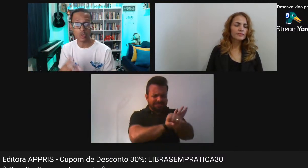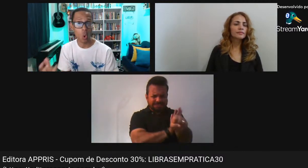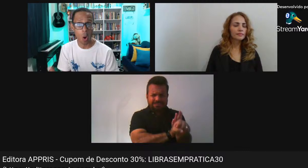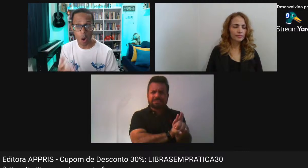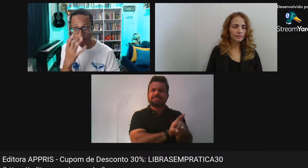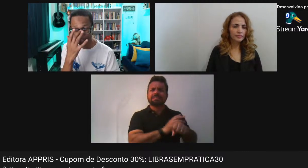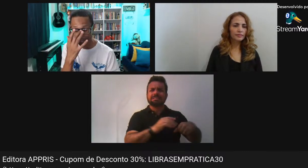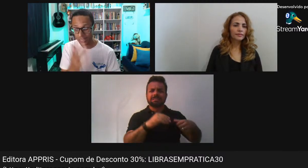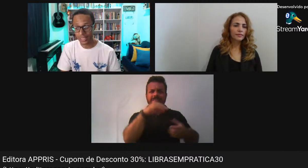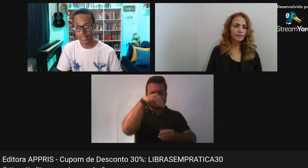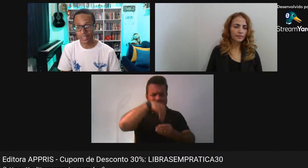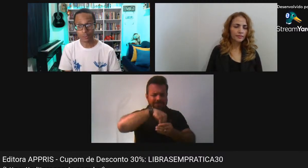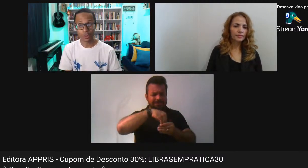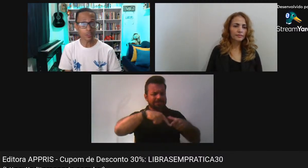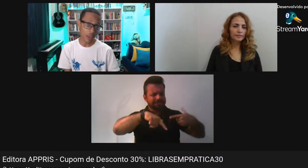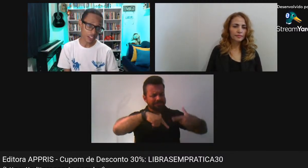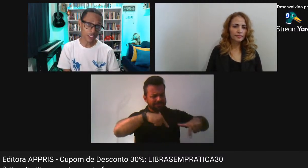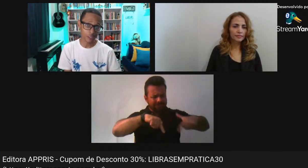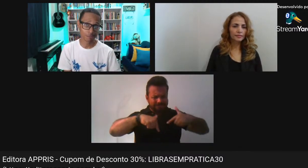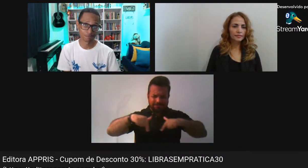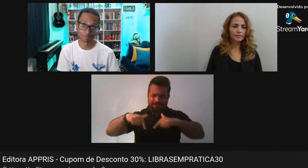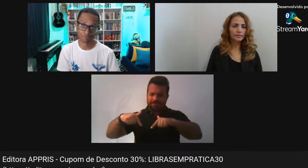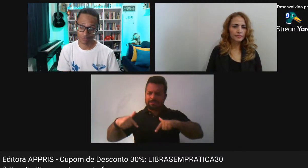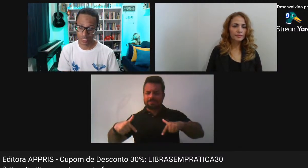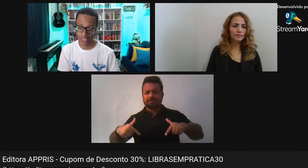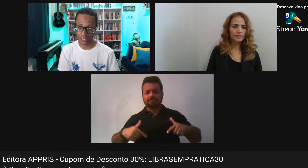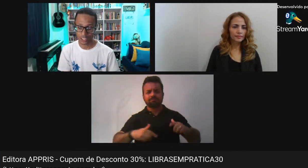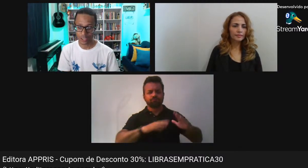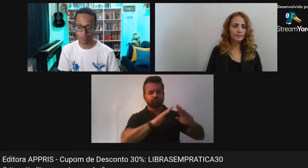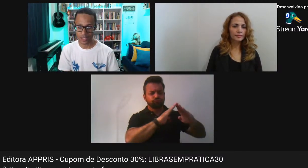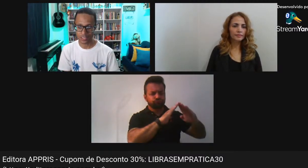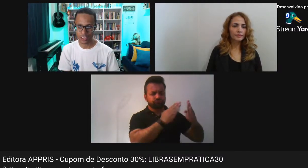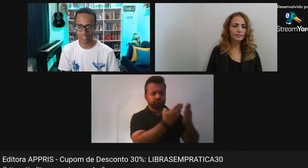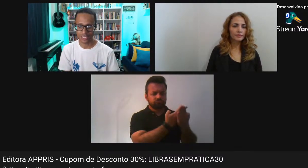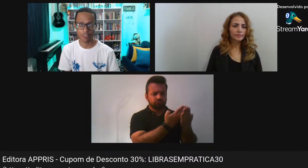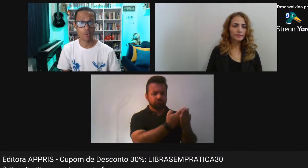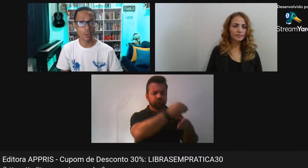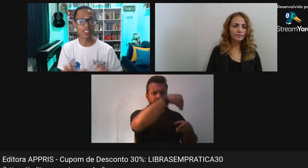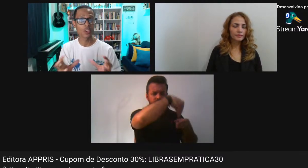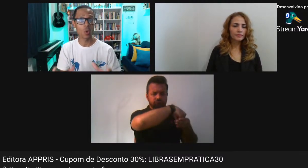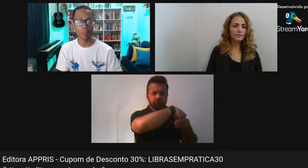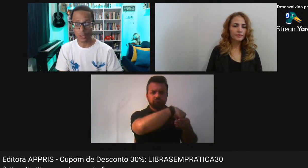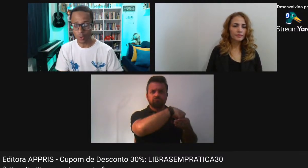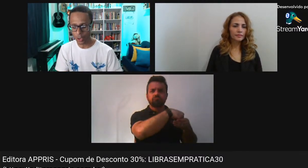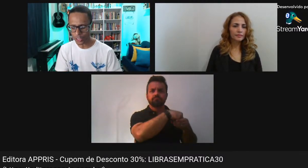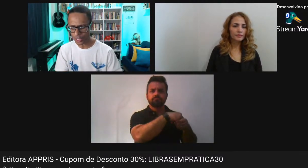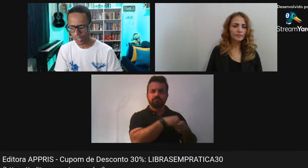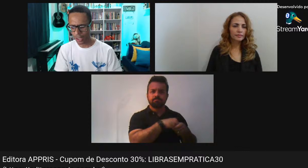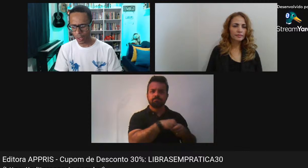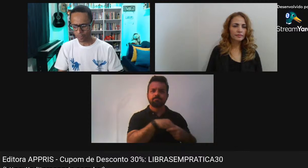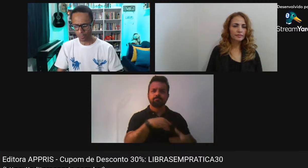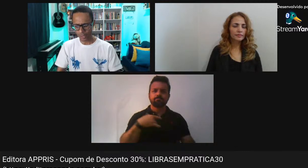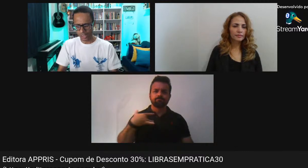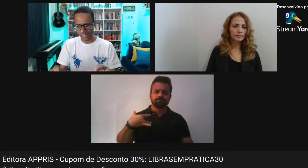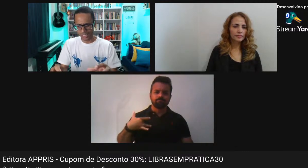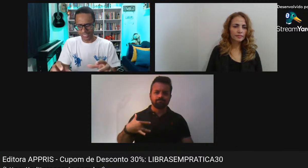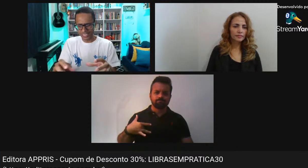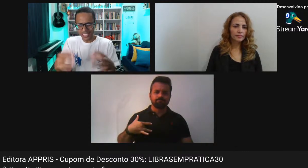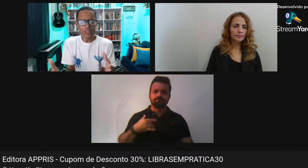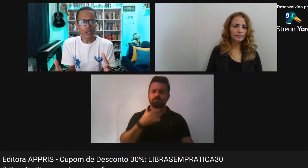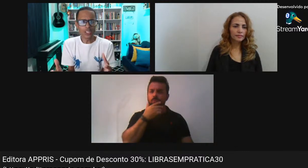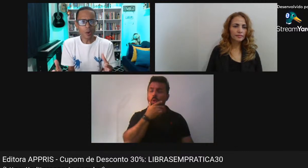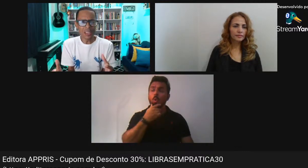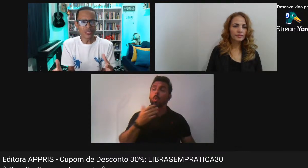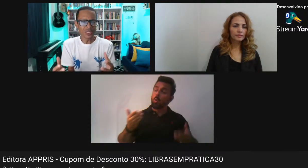mesmo Na escola Infelizmente A gente pensa Estava conversando Com um amigo Hoje A